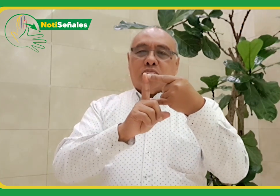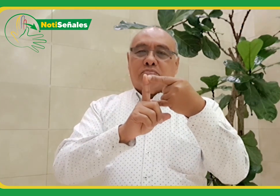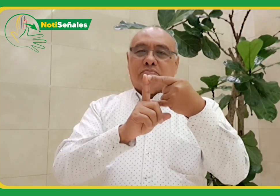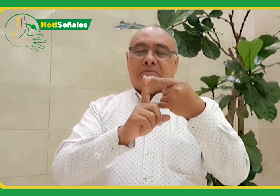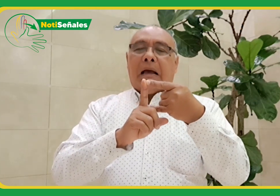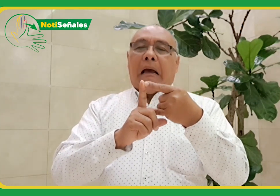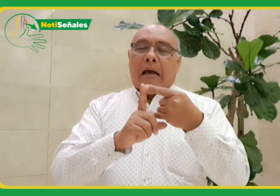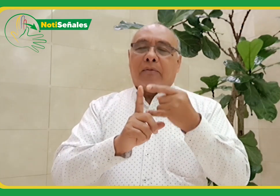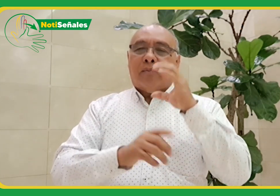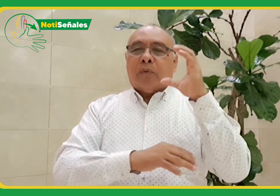de manera virtual